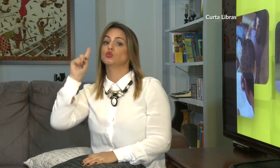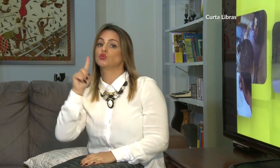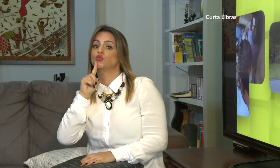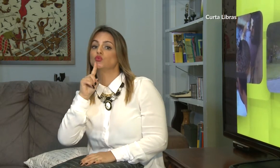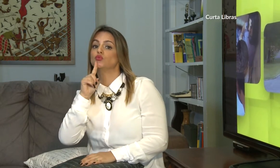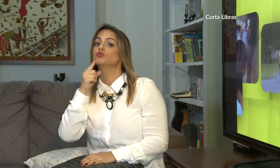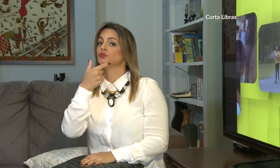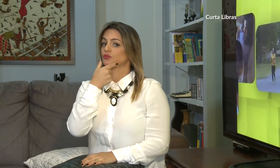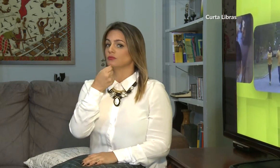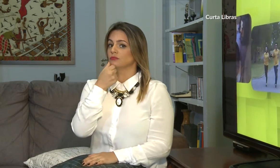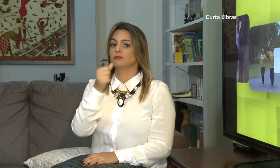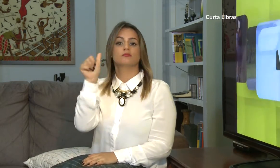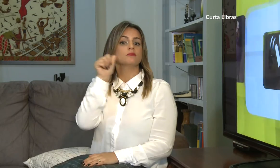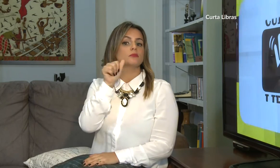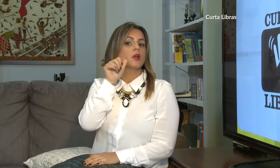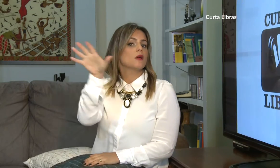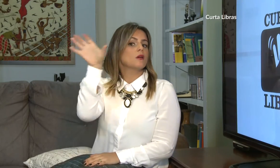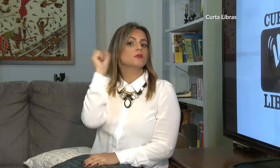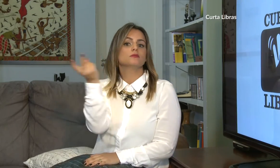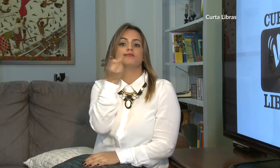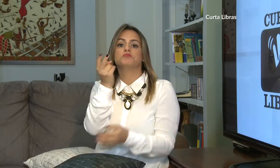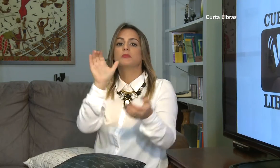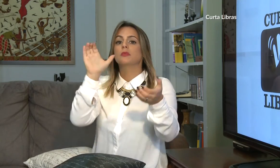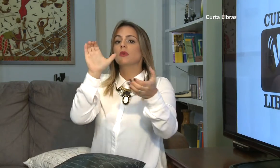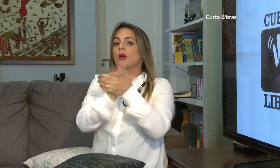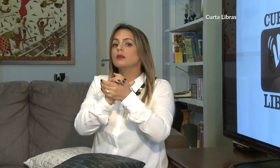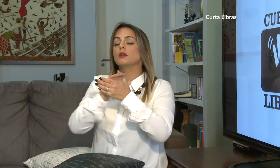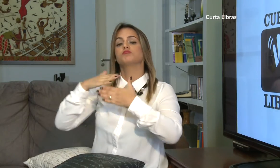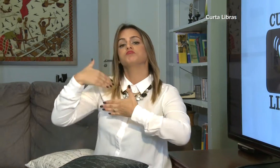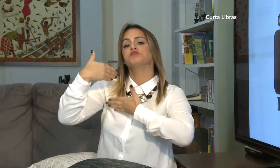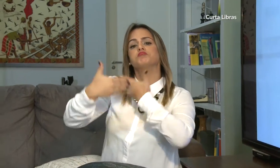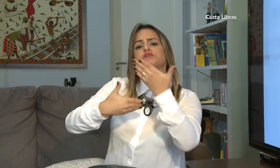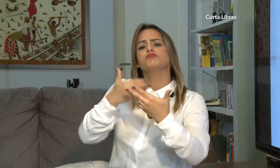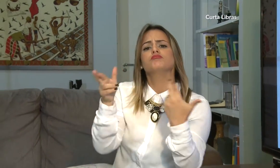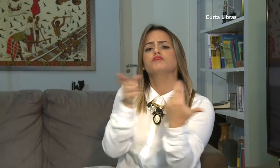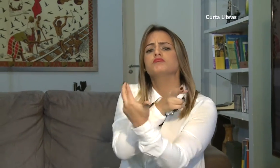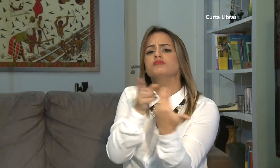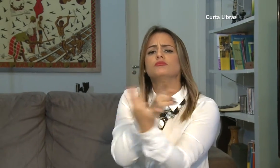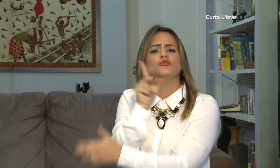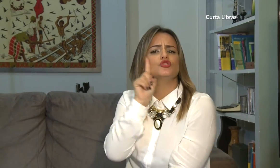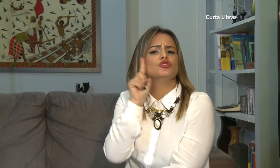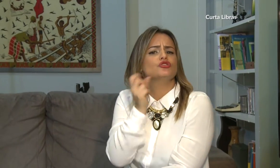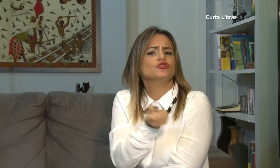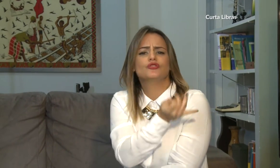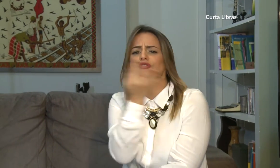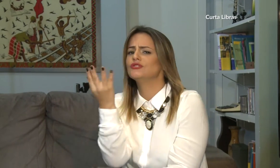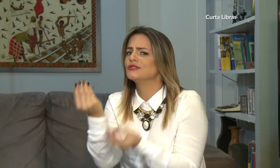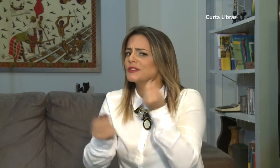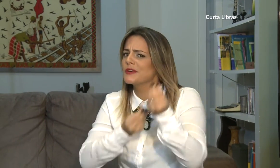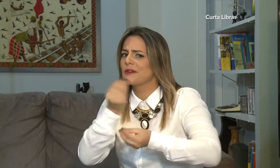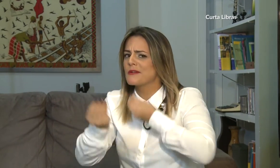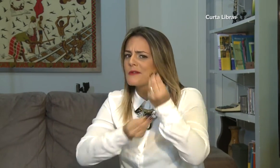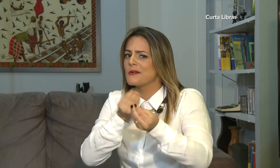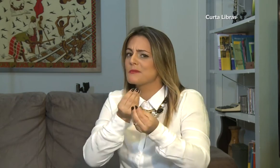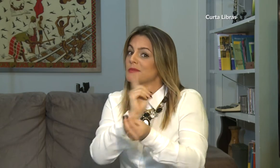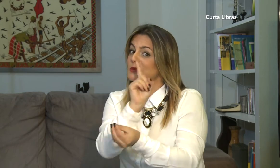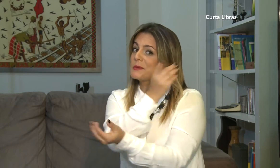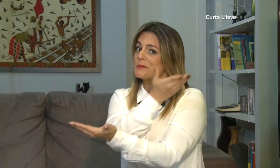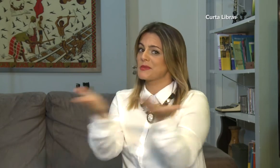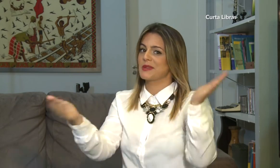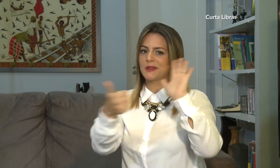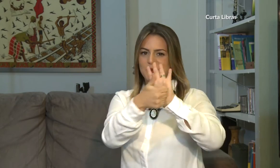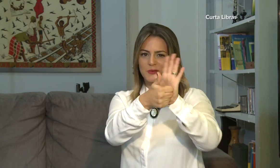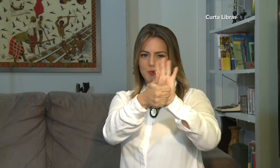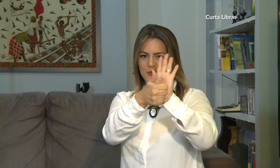casal onde o marido é surdo, a esposa ouvinte, mostrando o cotidiano dessa família. Não perca essa história, assista